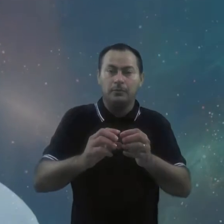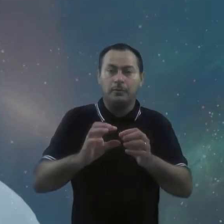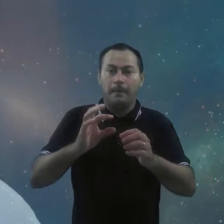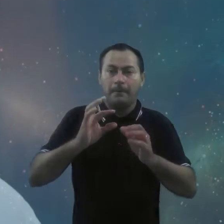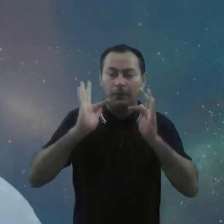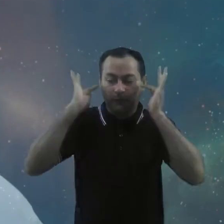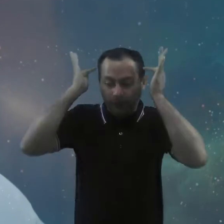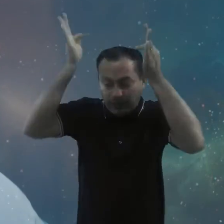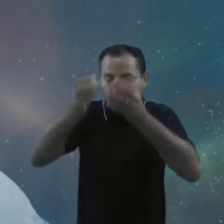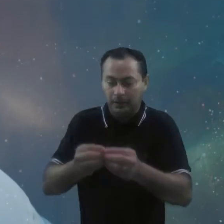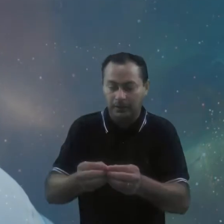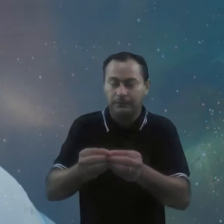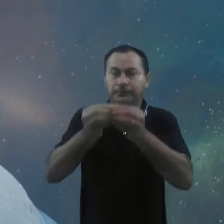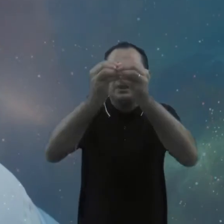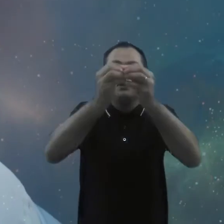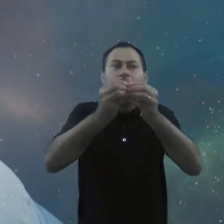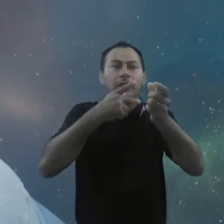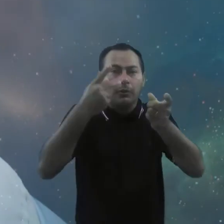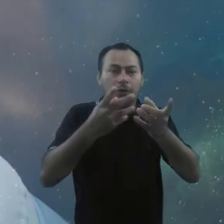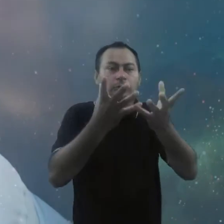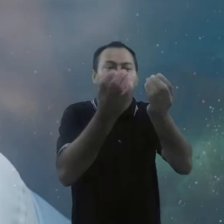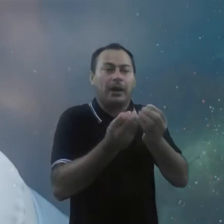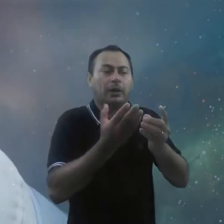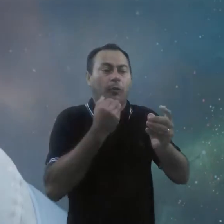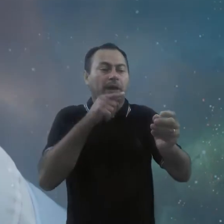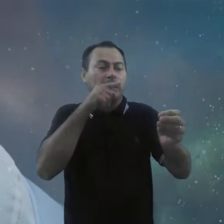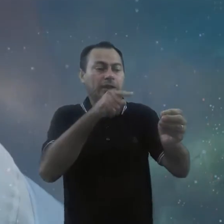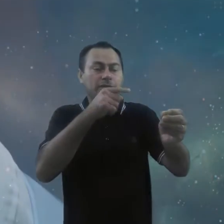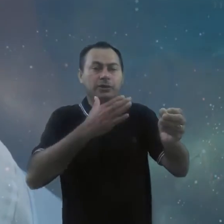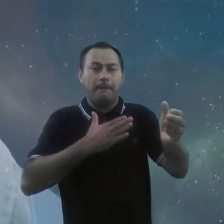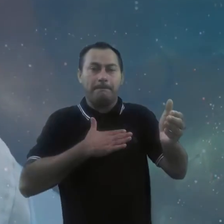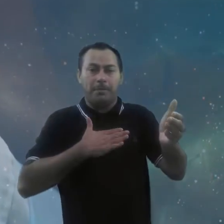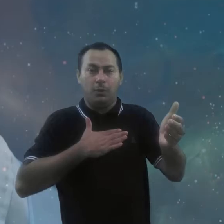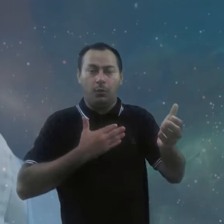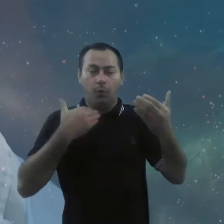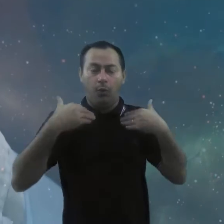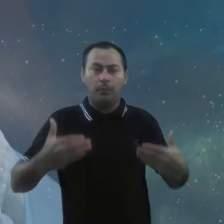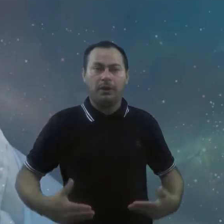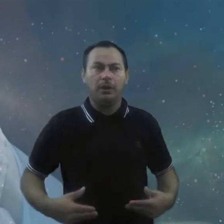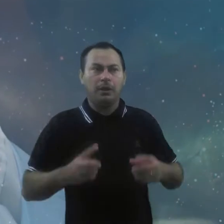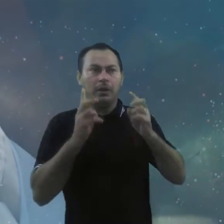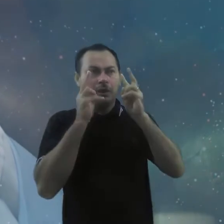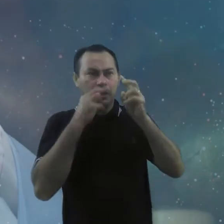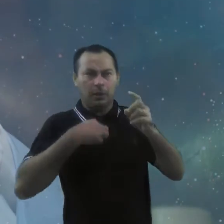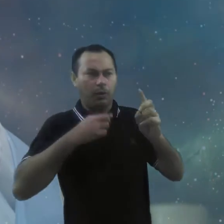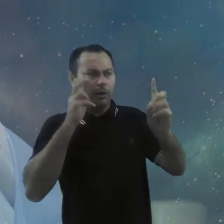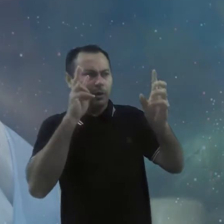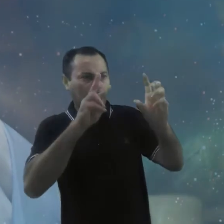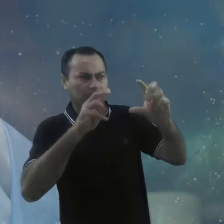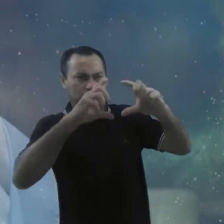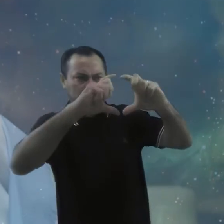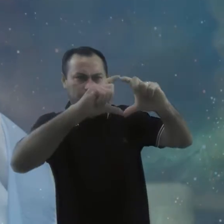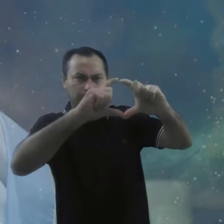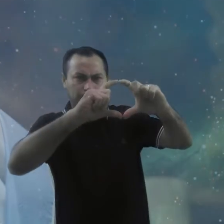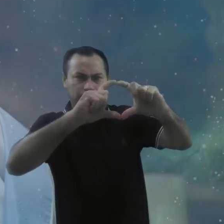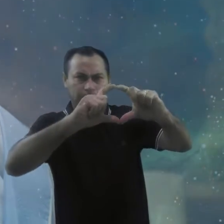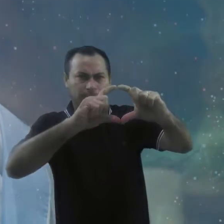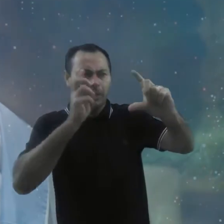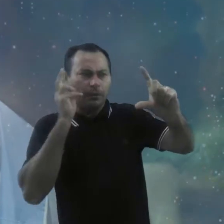e comer, isto é o meu corpo, olhando para a Eucaristia, eu disse para a minha mãe, que estava do meu lado, eu quero